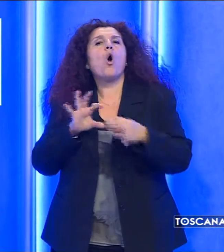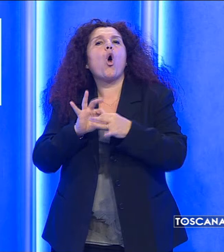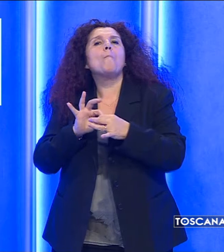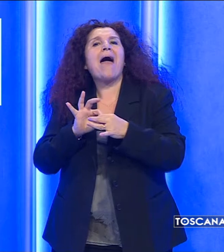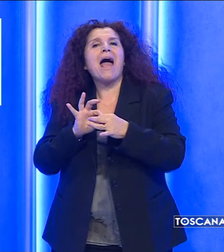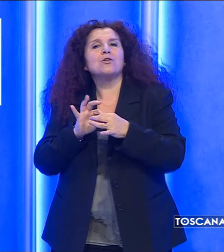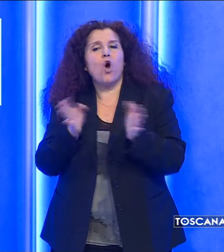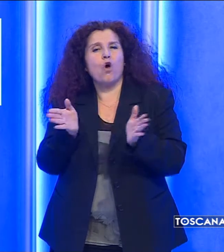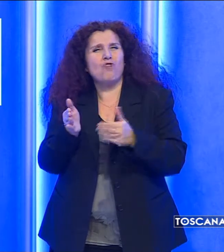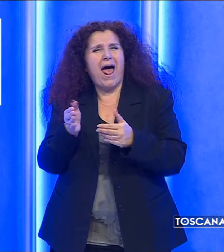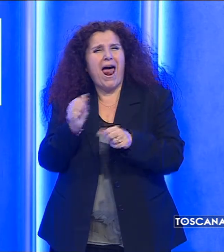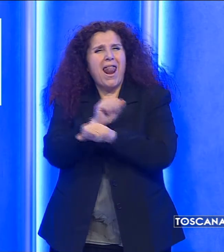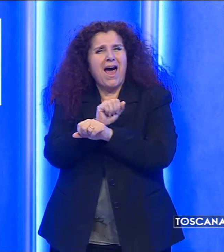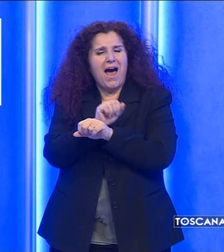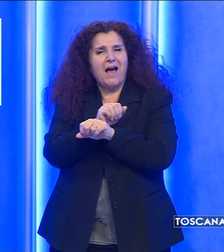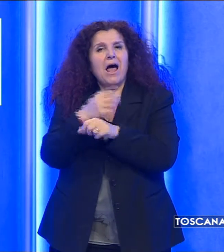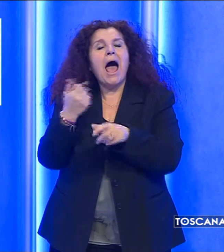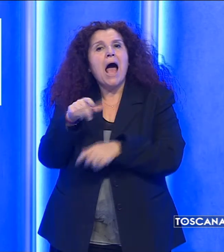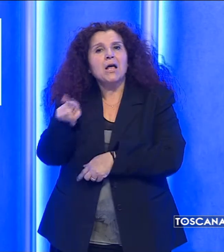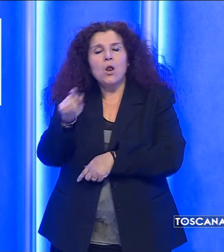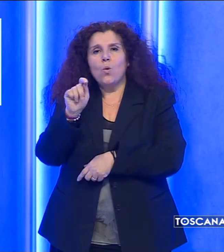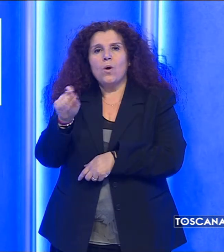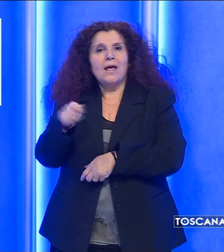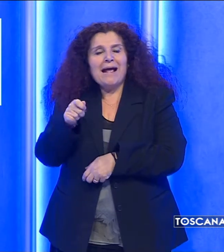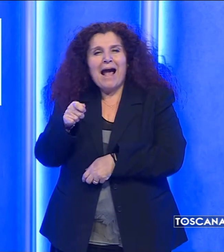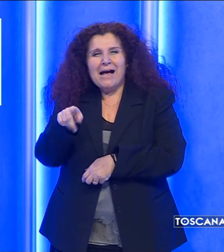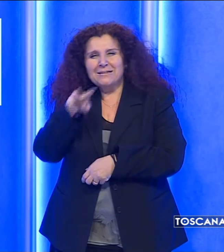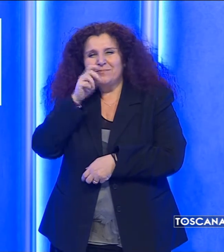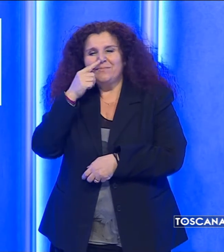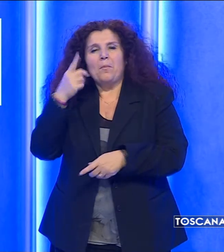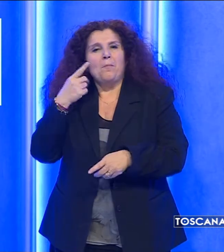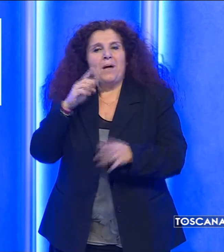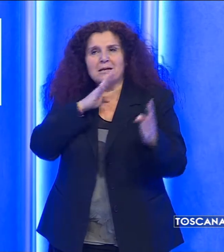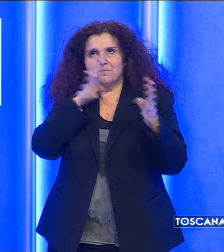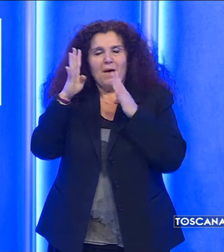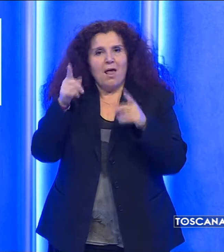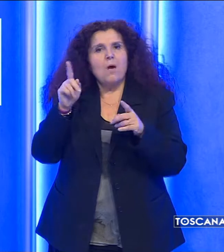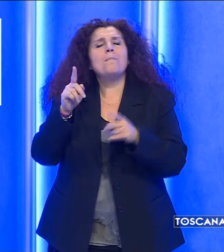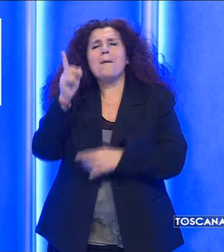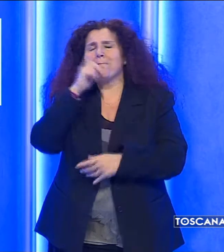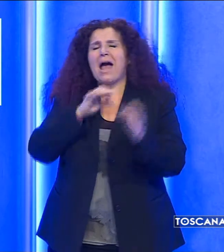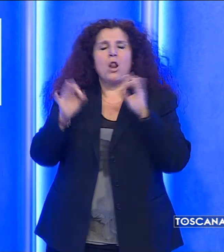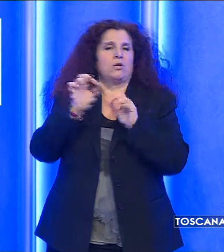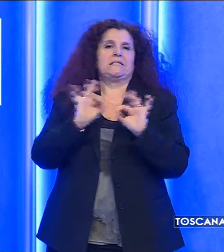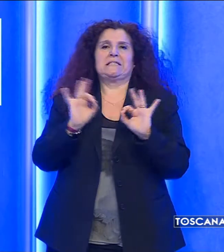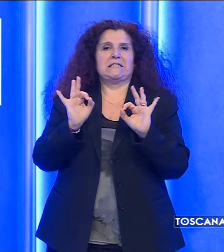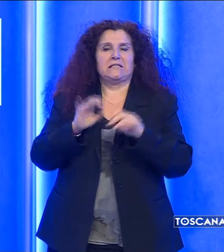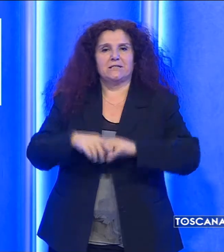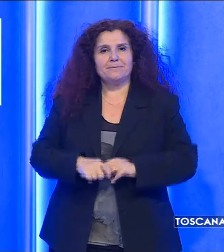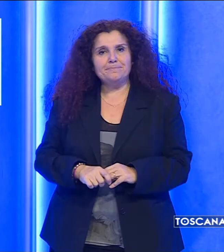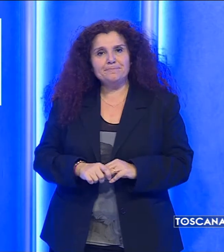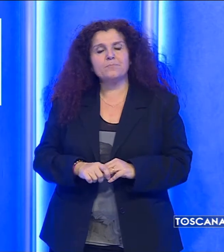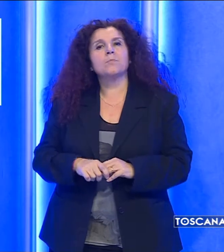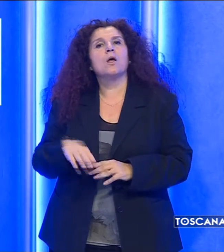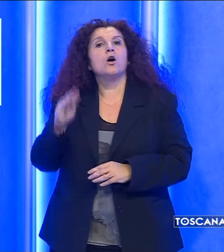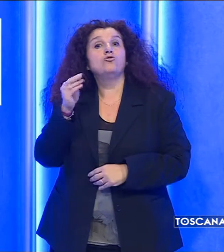cella che a sua volta aveva inalato gas a fini sempre di sballo ma senza accusare malori. Il